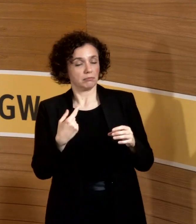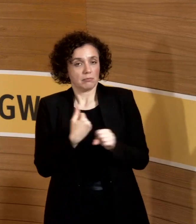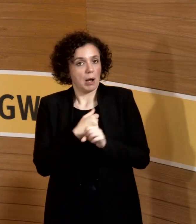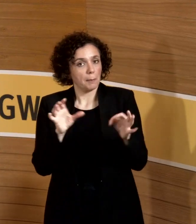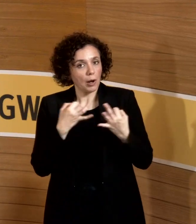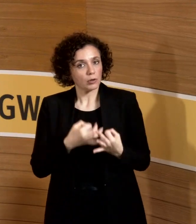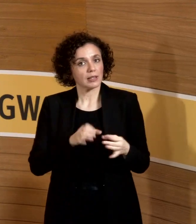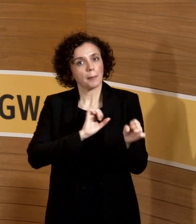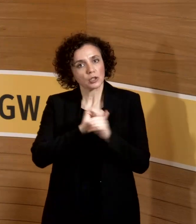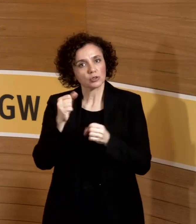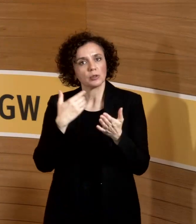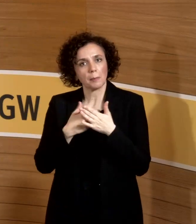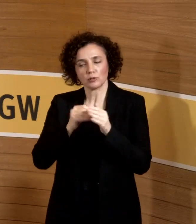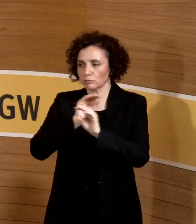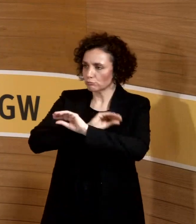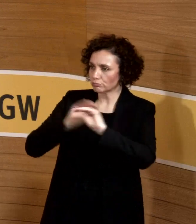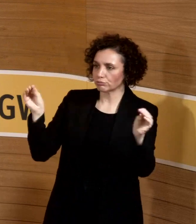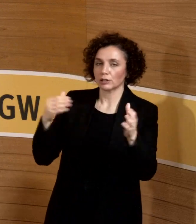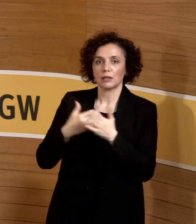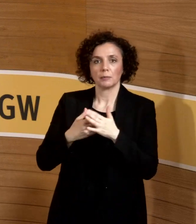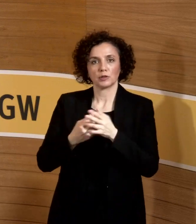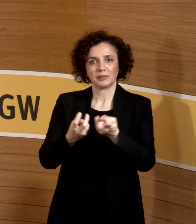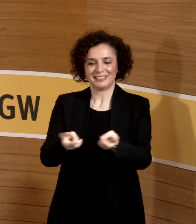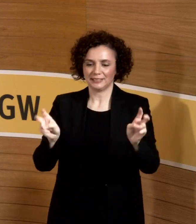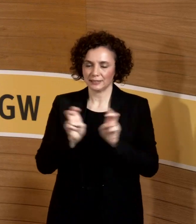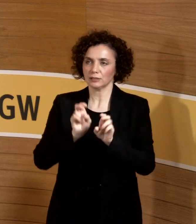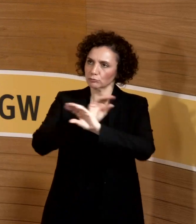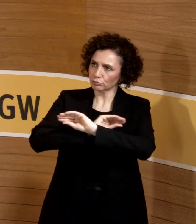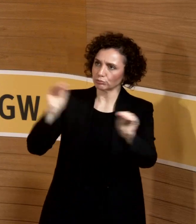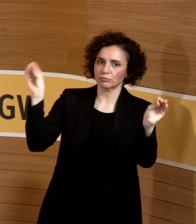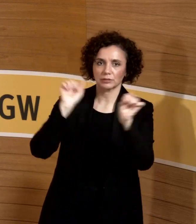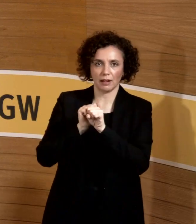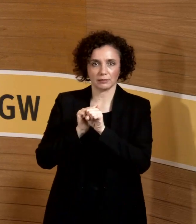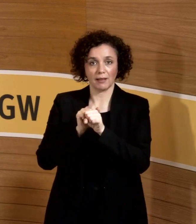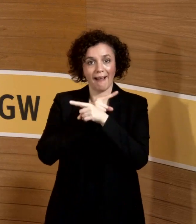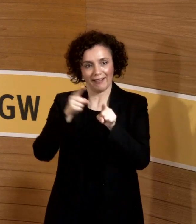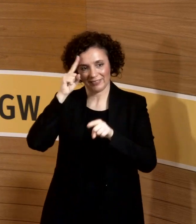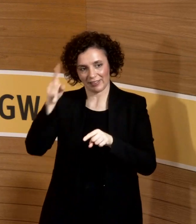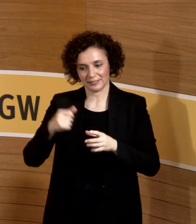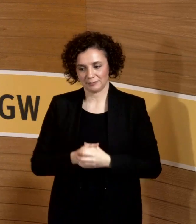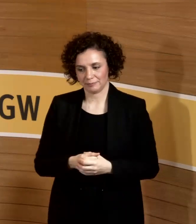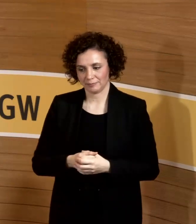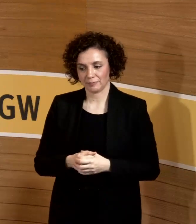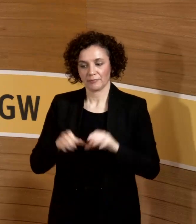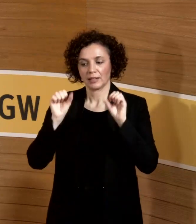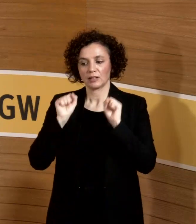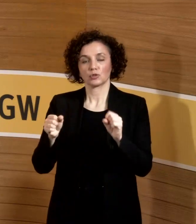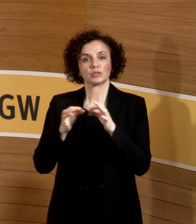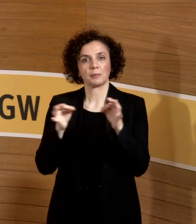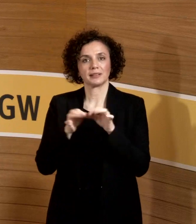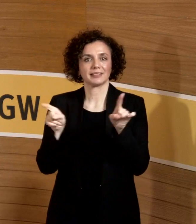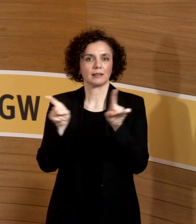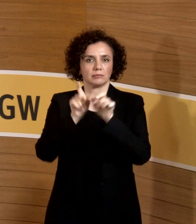auch in der ASA-Sitzung eine Möglichkeit, das einfach mal anzusprechen. Rangfolge der Schutzmaßnahmen ist wie im